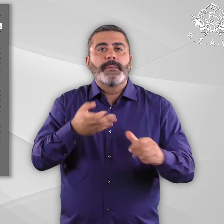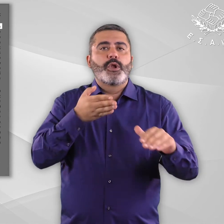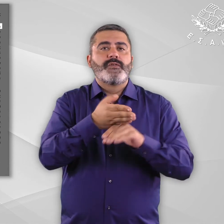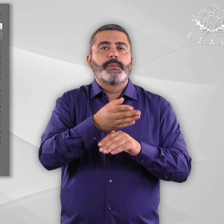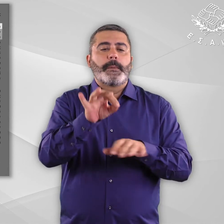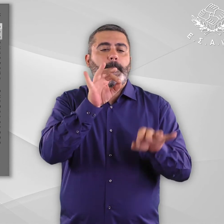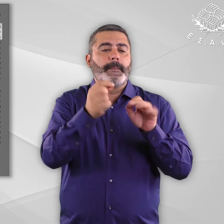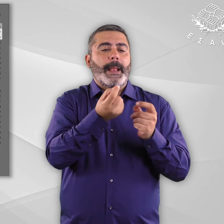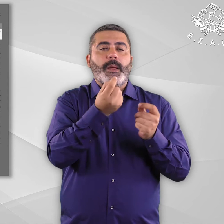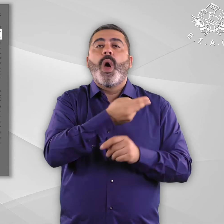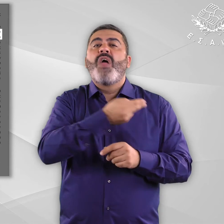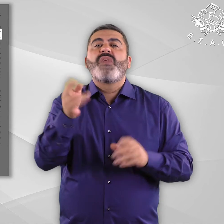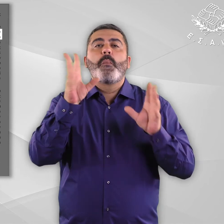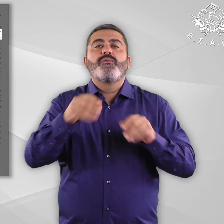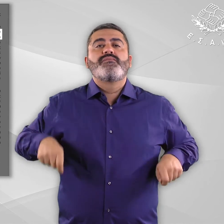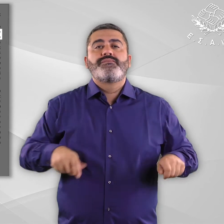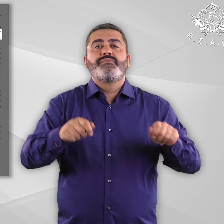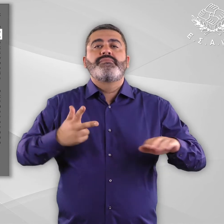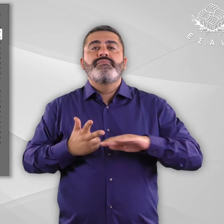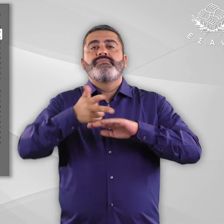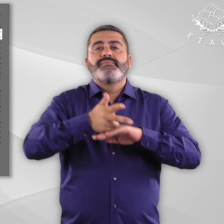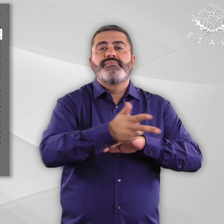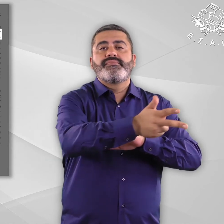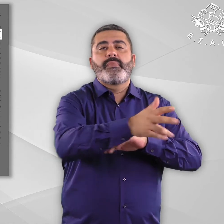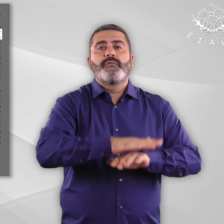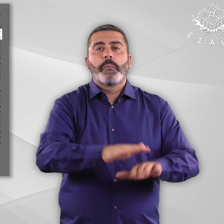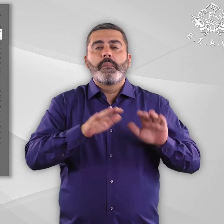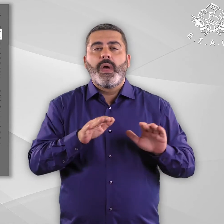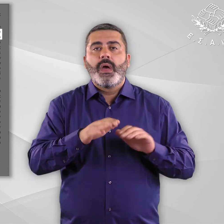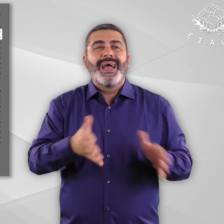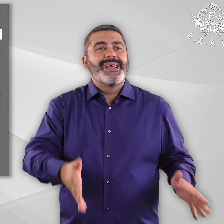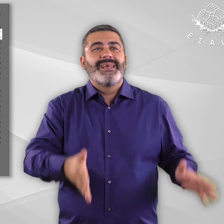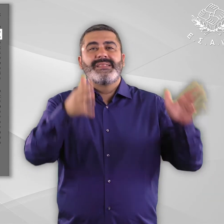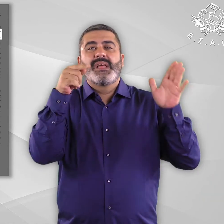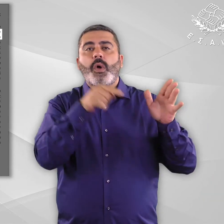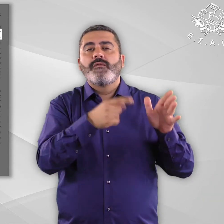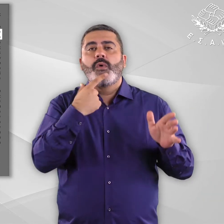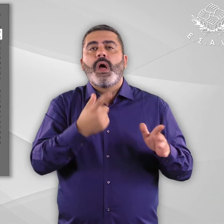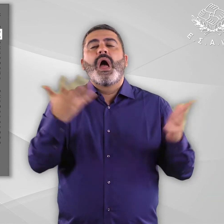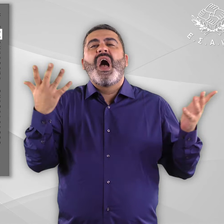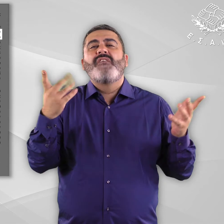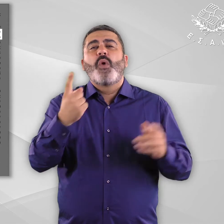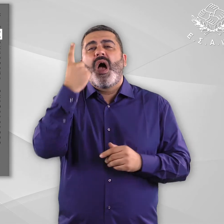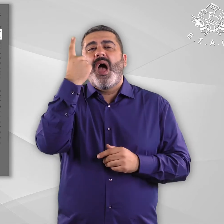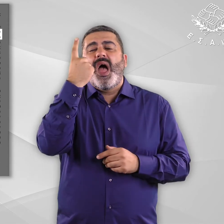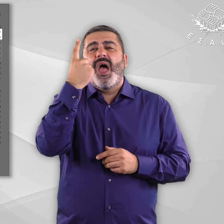πρόσβαση. Στην περίπτωση των Μουσείων, το κτίριο του Μουσείου είναι απλώς το κέλυφος το οποίο προσφέρει στέγιστα εκθέματα.